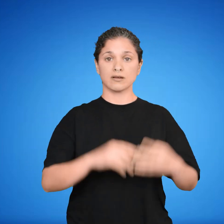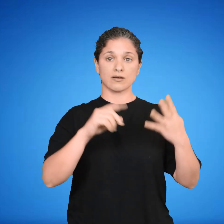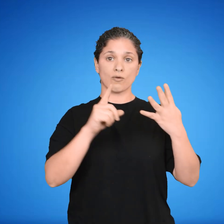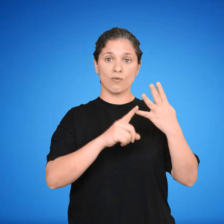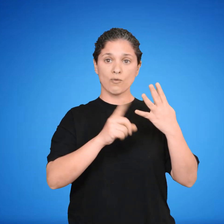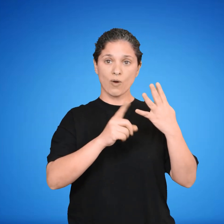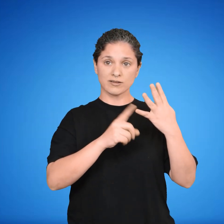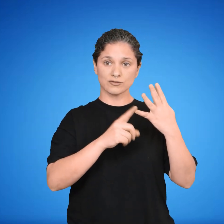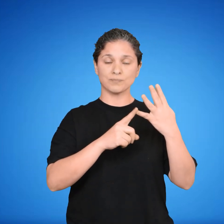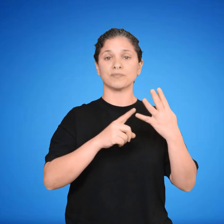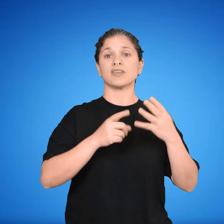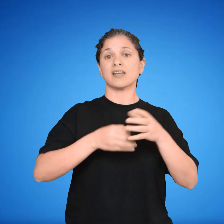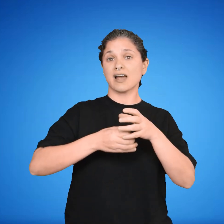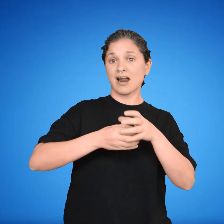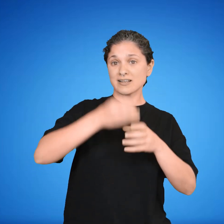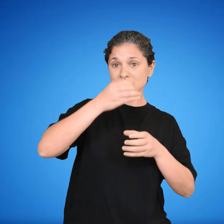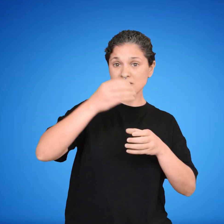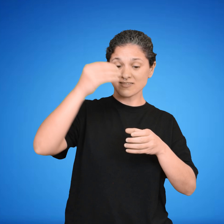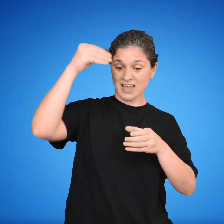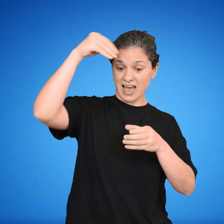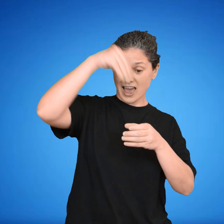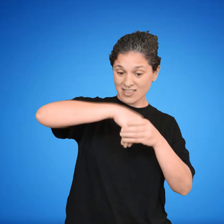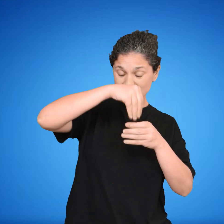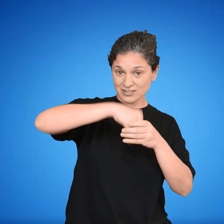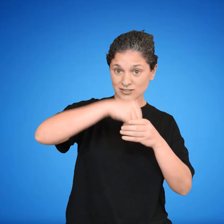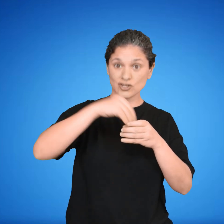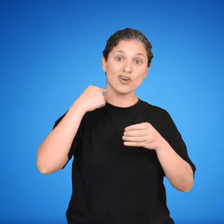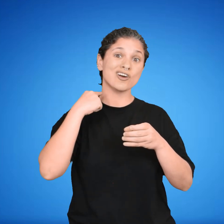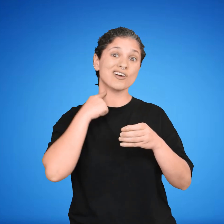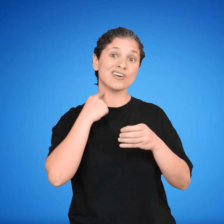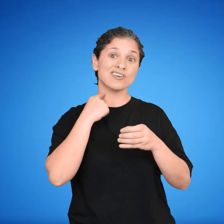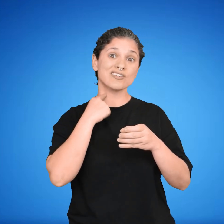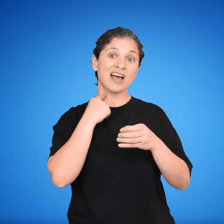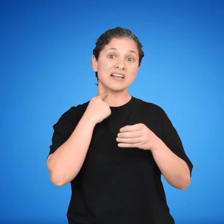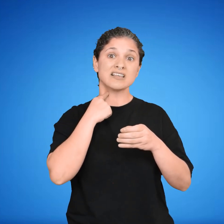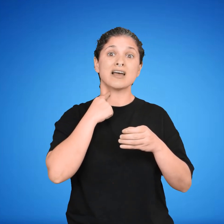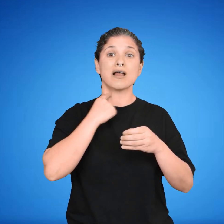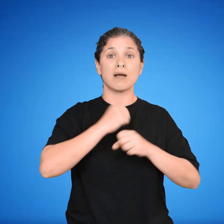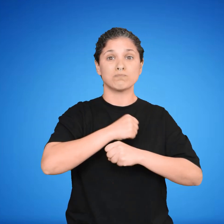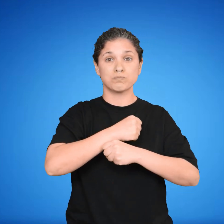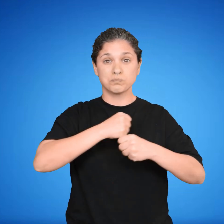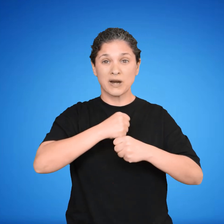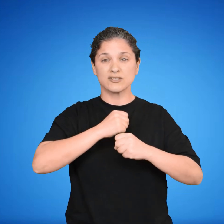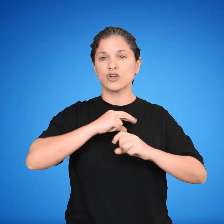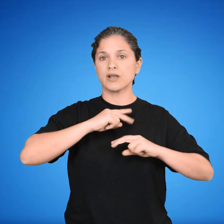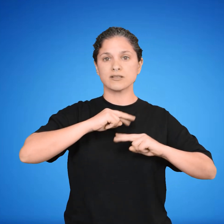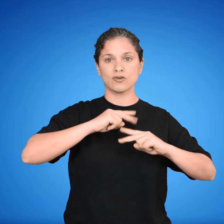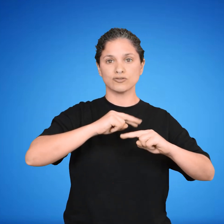La presión que ejerce un gas sobre las paredes de un recipiente es uniforme. Esto no